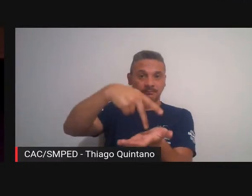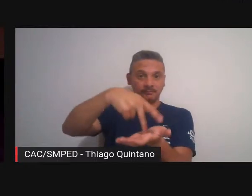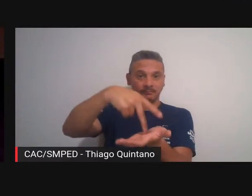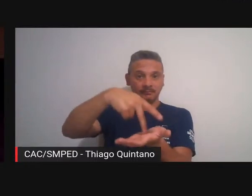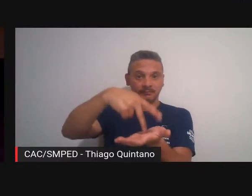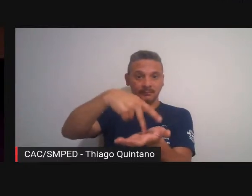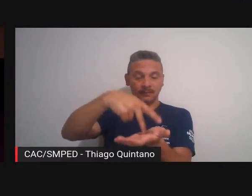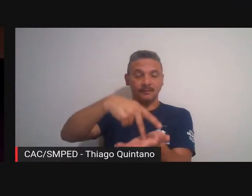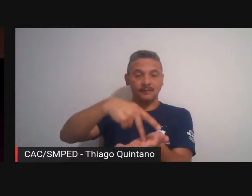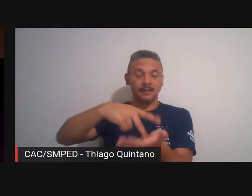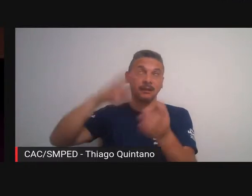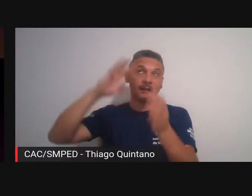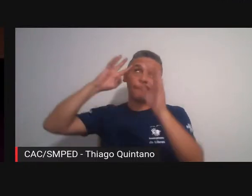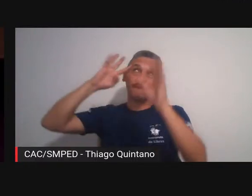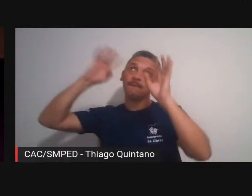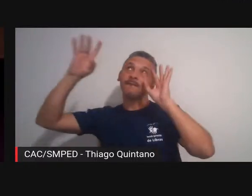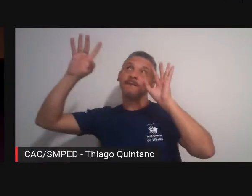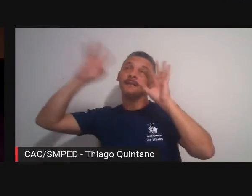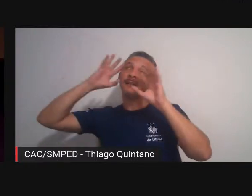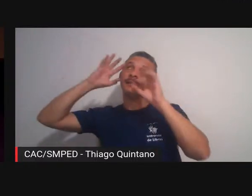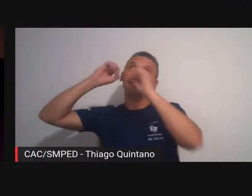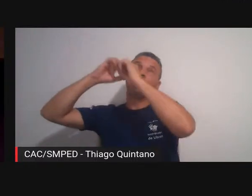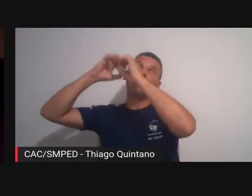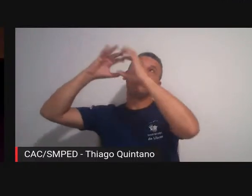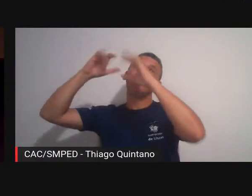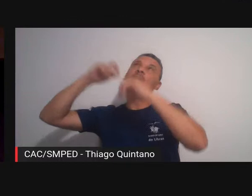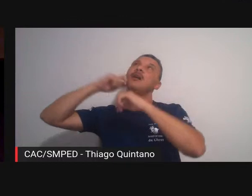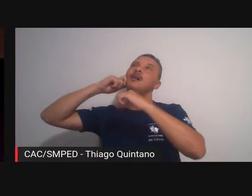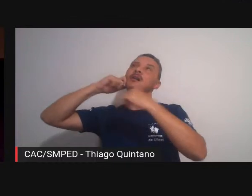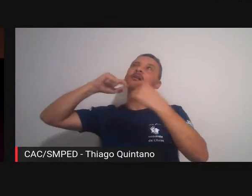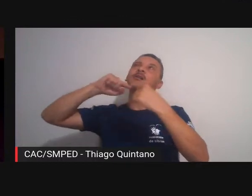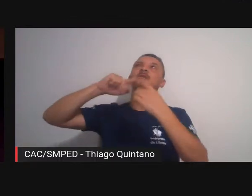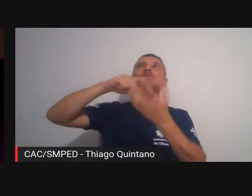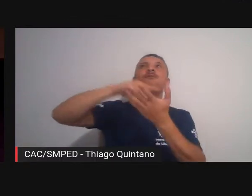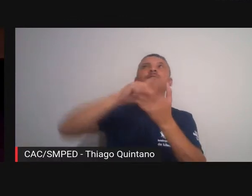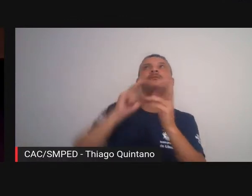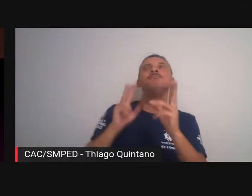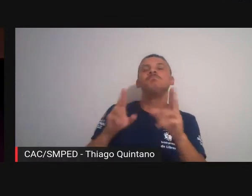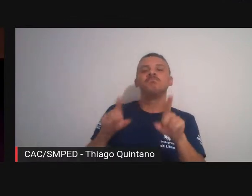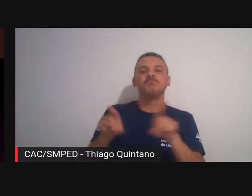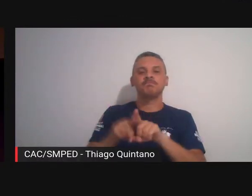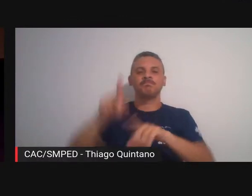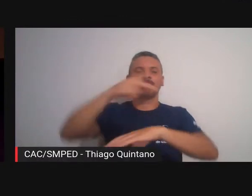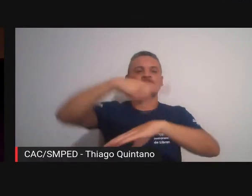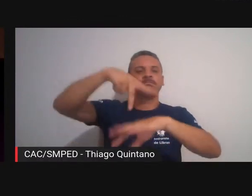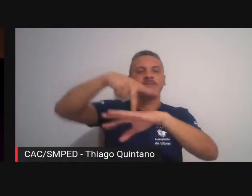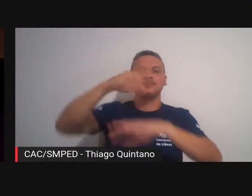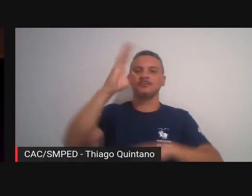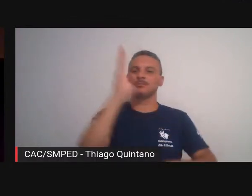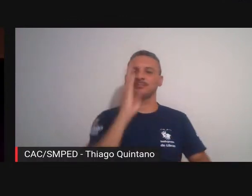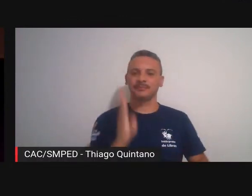ficção uma ficção real do nosso país do Brasil